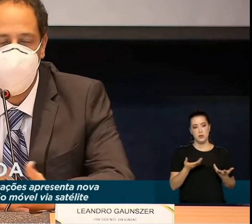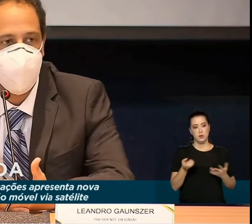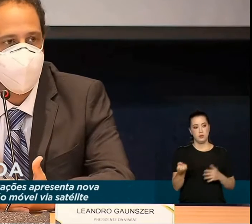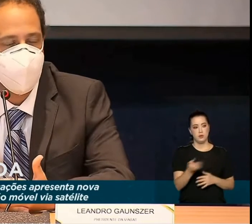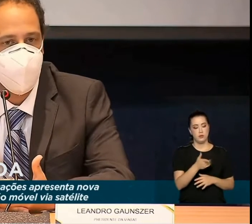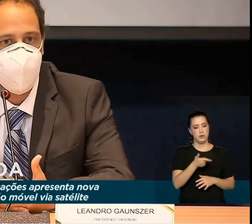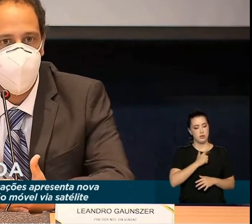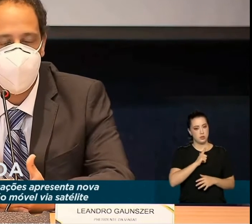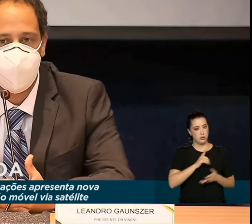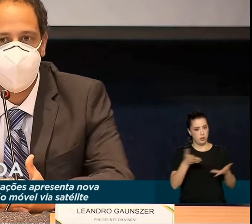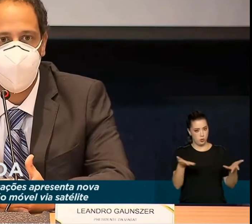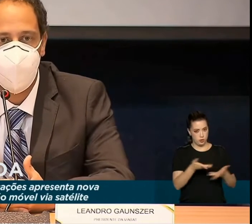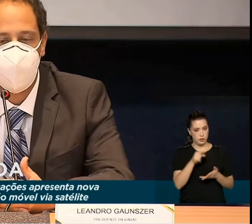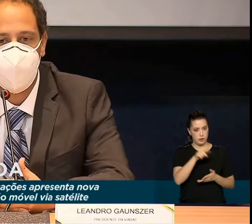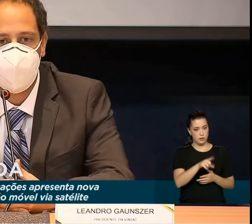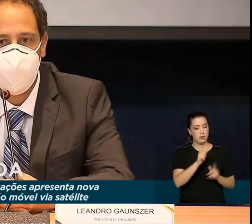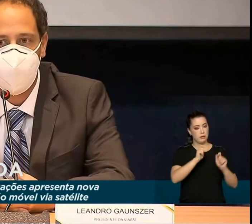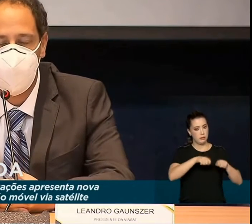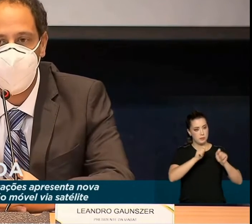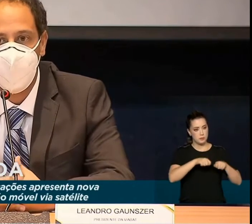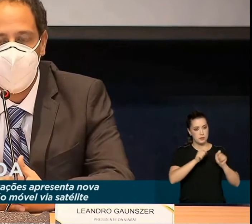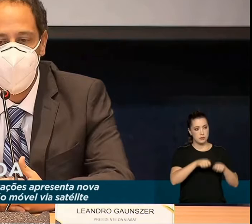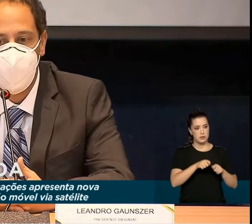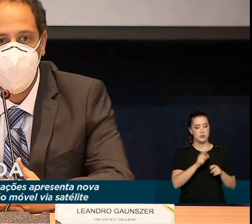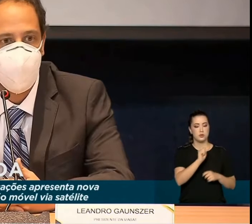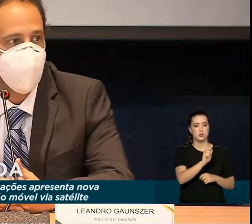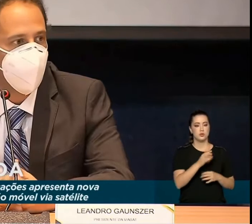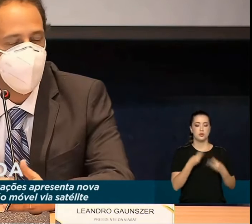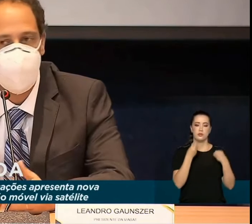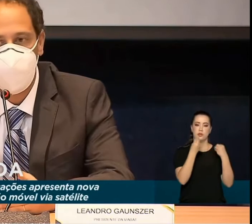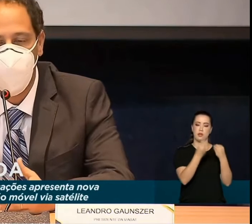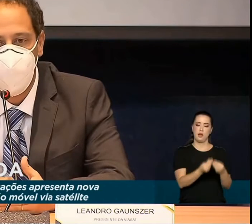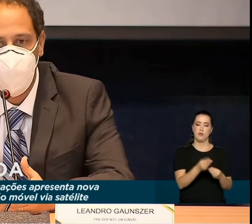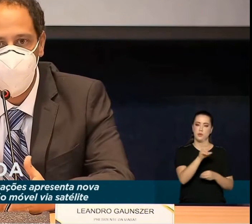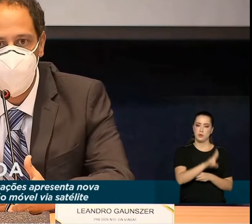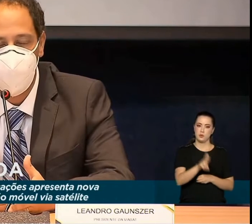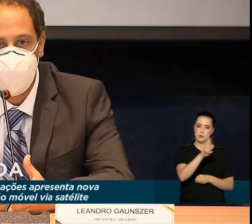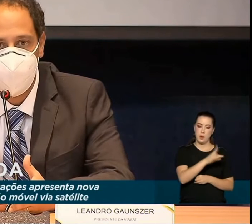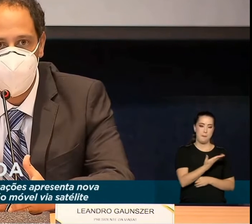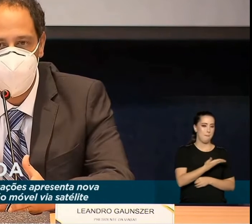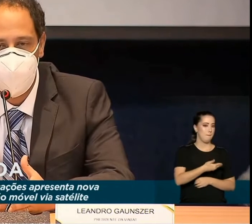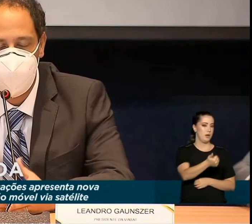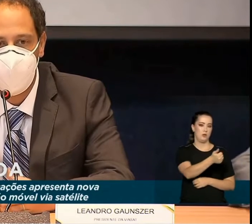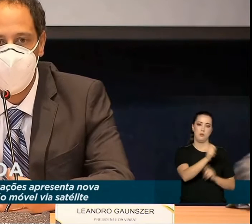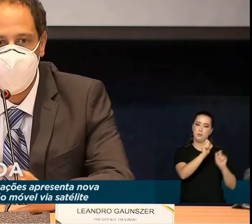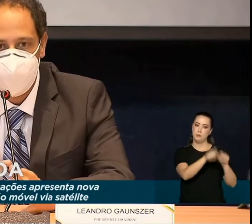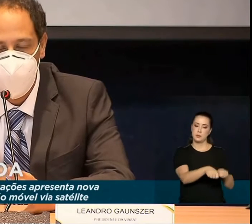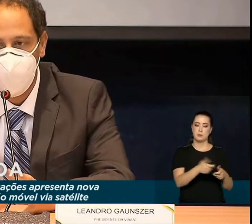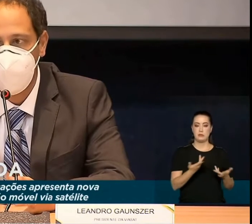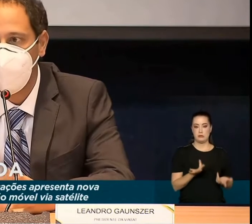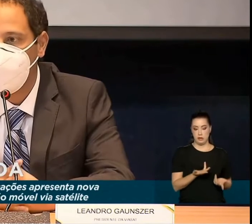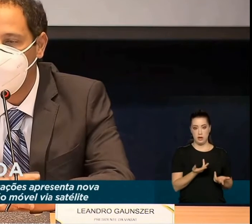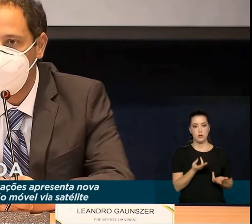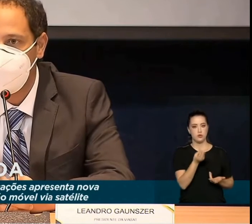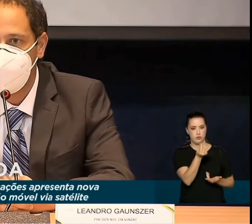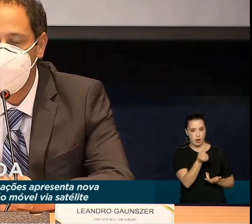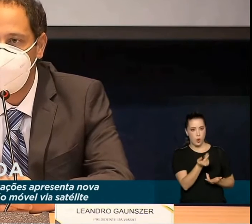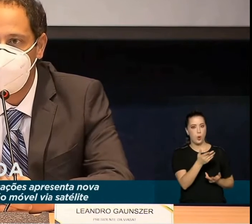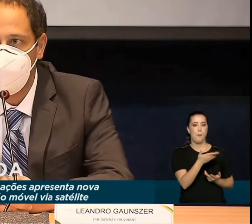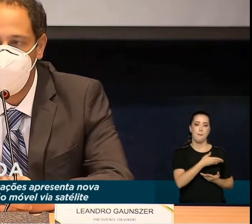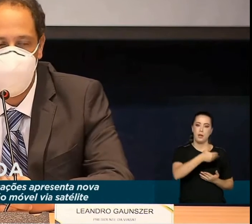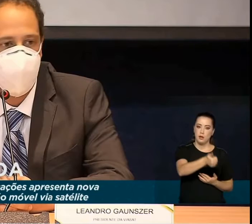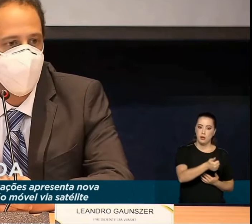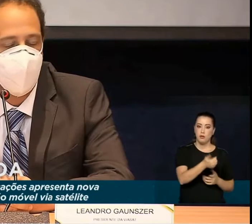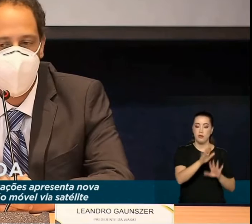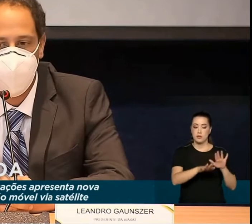aqui é exatamente essa, ter a possibilidade de poder utilizar o melhor custo-benefício, dependendo da localização